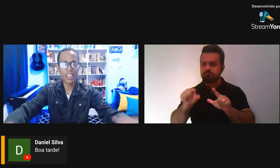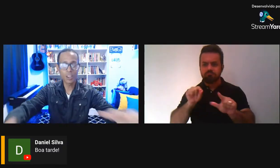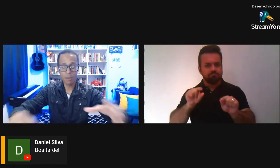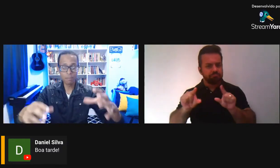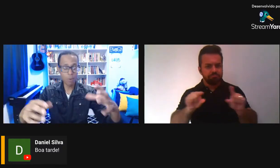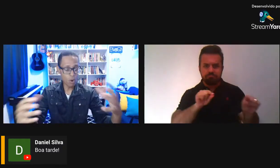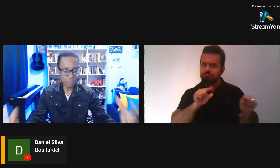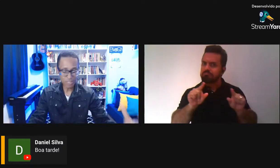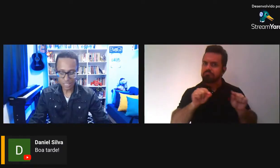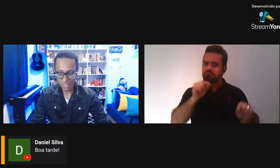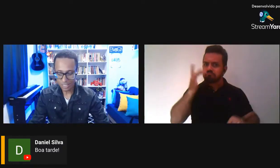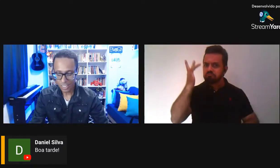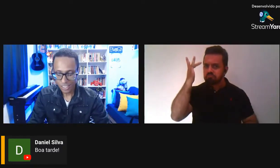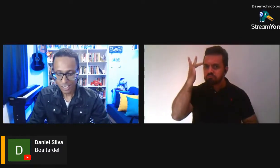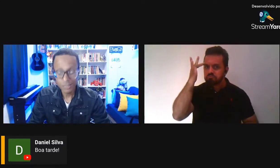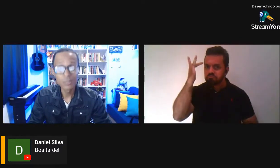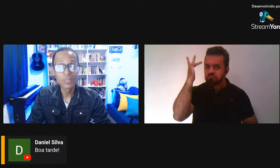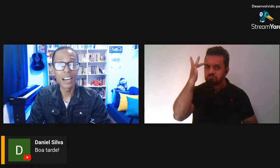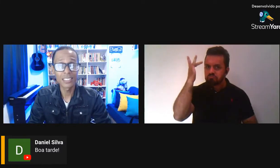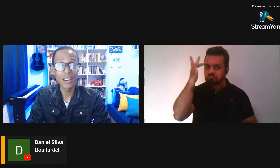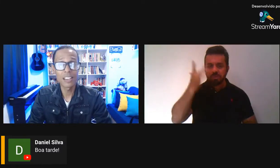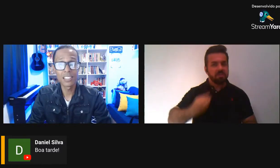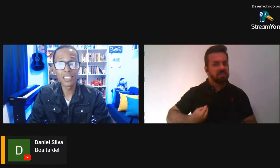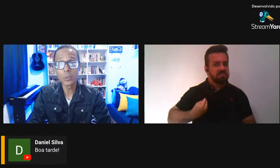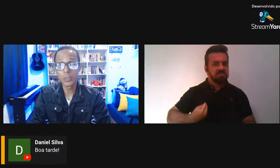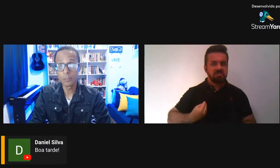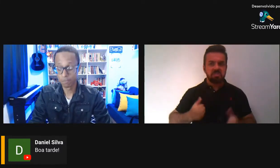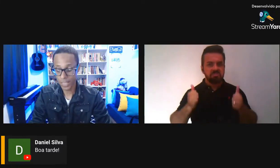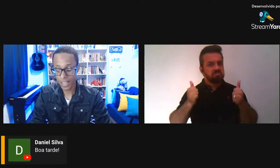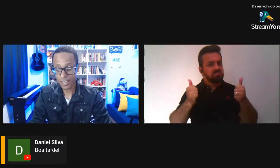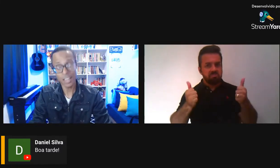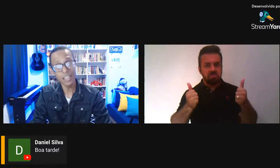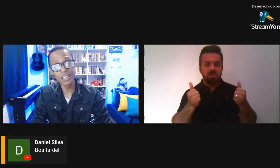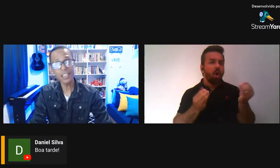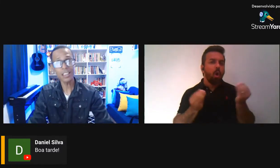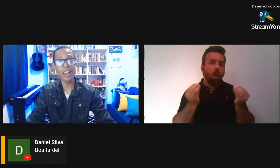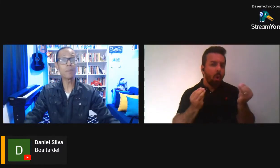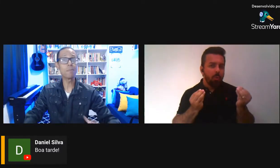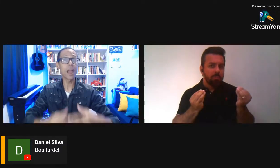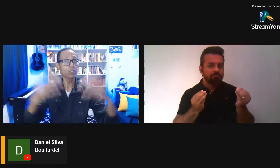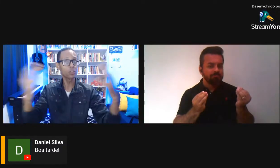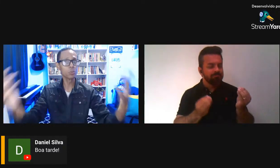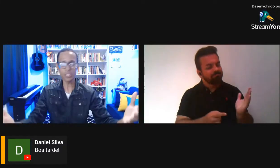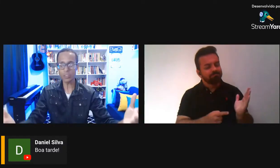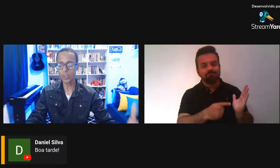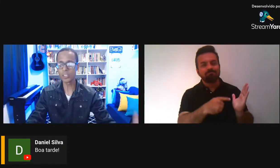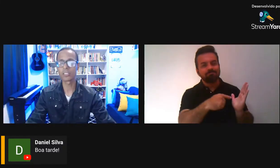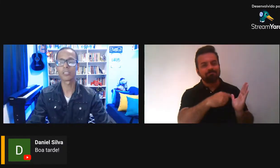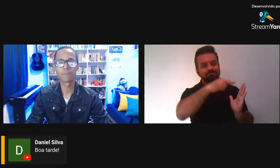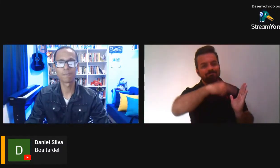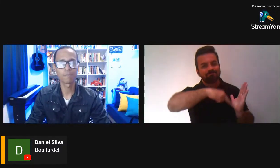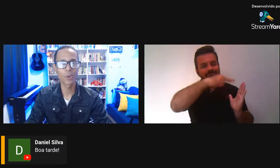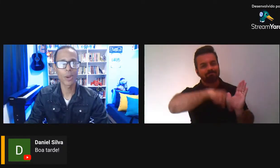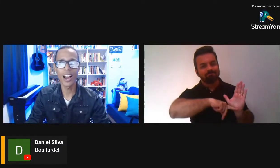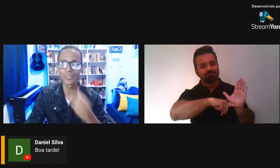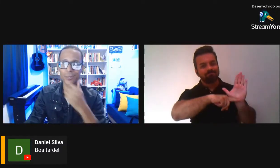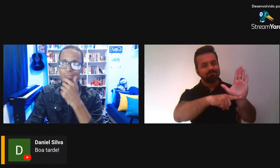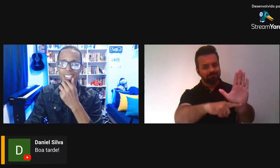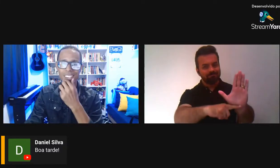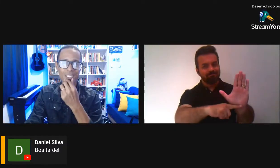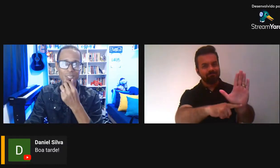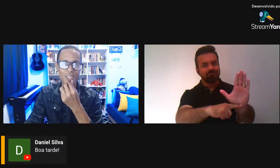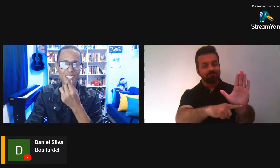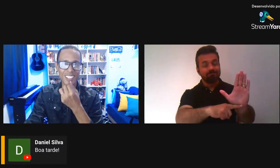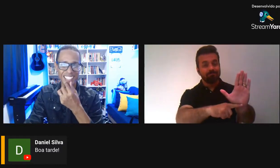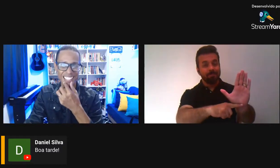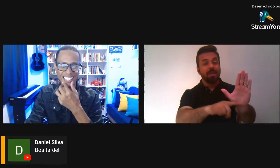tenha uma boa vida através da leitura, né? Quem lê é liberto de muitas coisas. Estou errado? Não